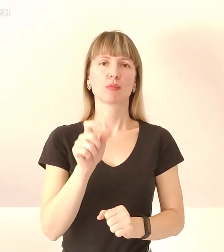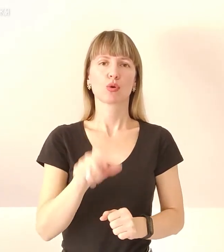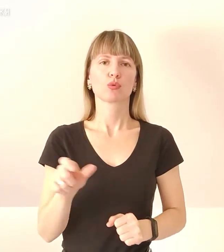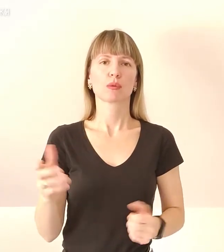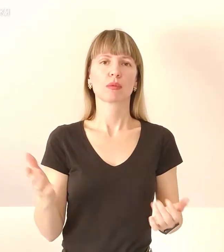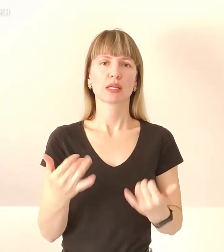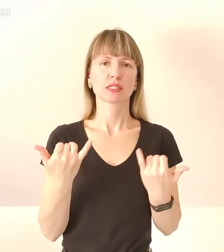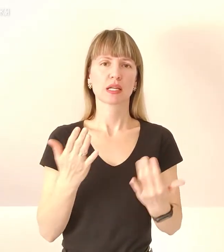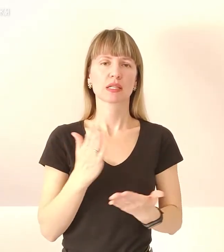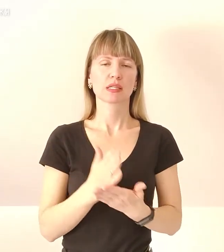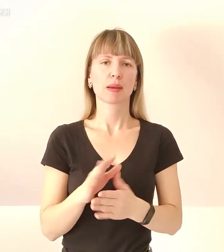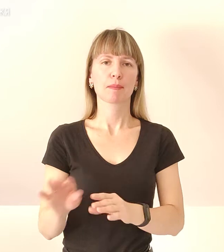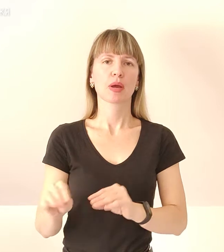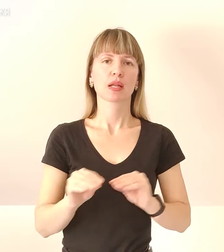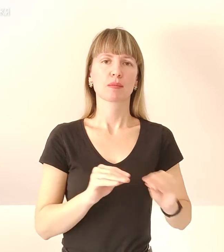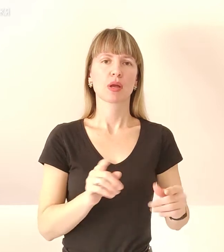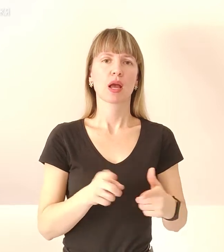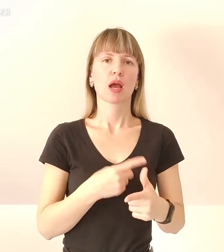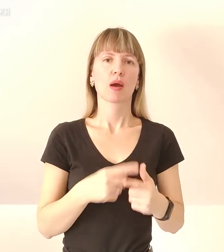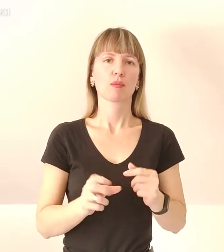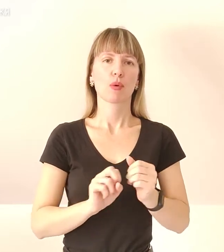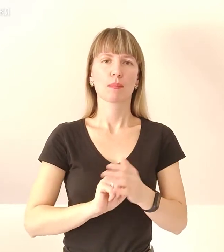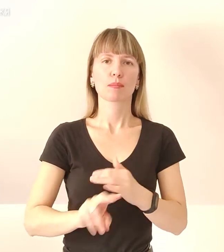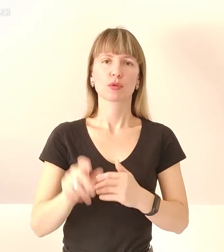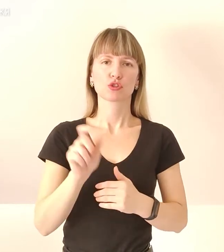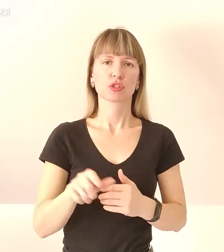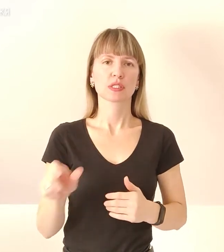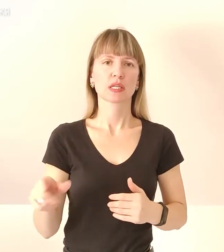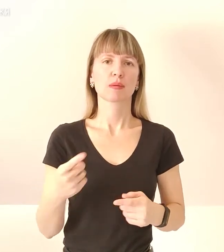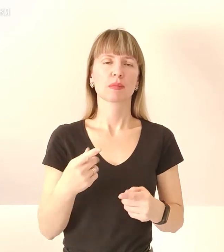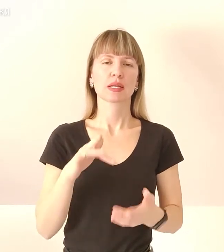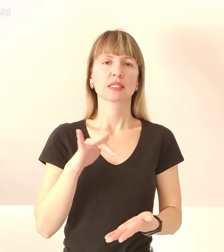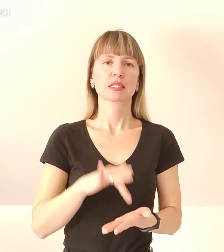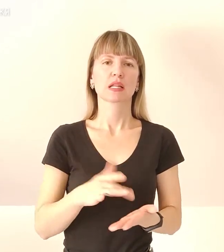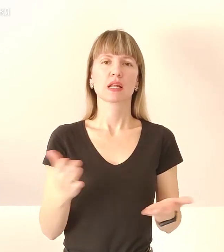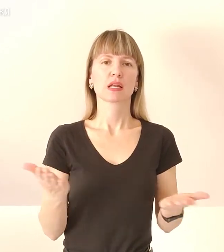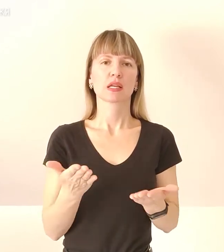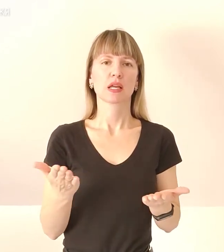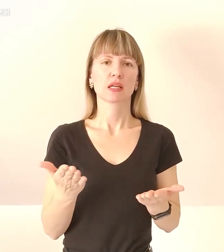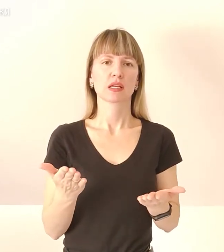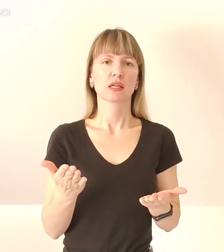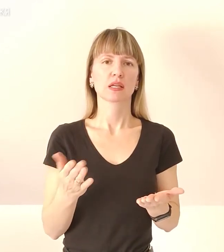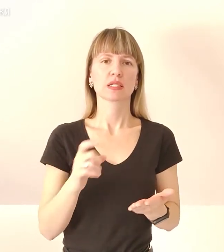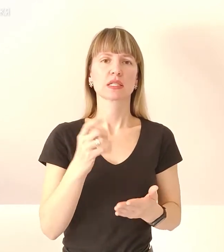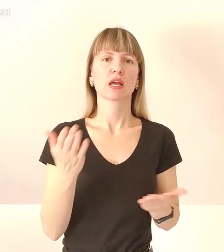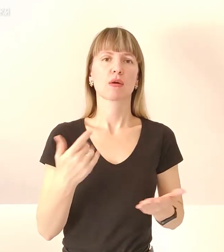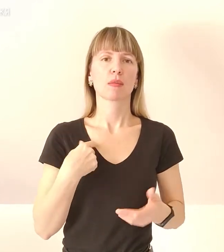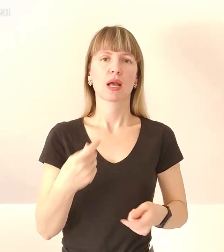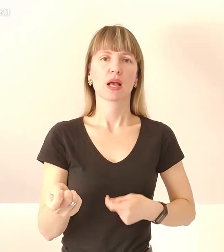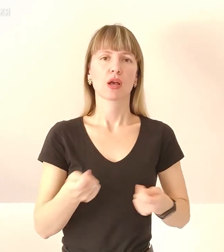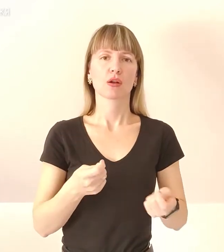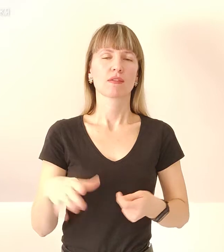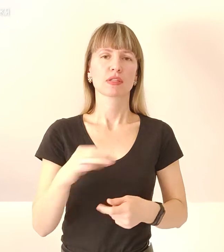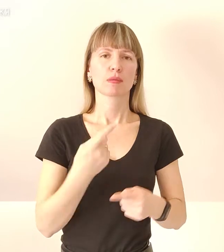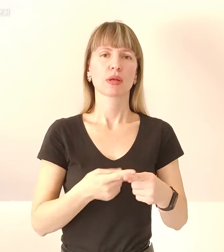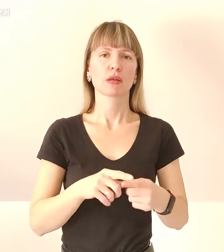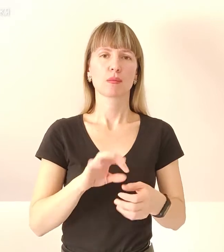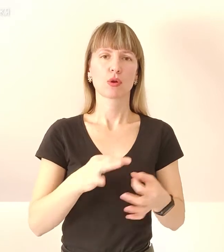наразі є переміщеними або біженцями. Центр, з якого ми керуємо всіми цими процесами, знаходиться